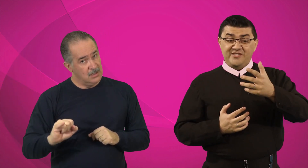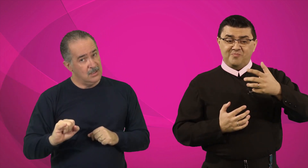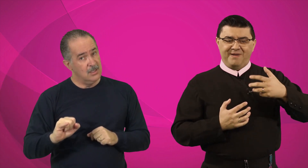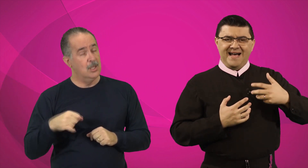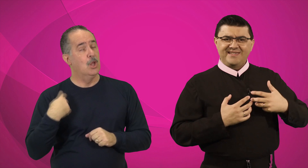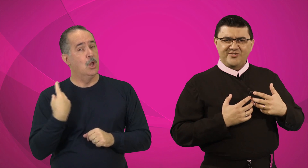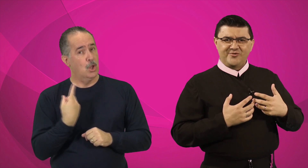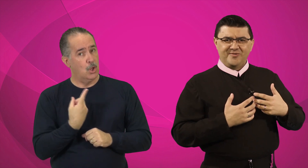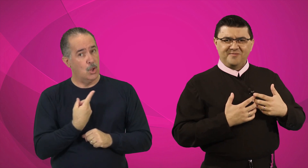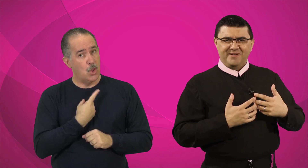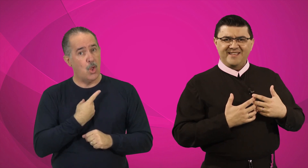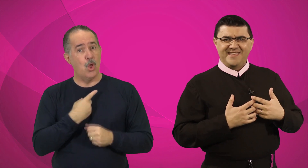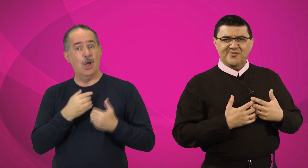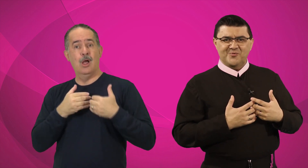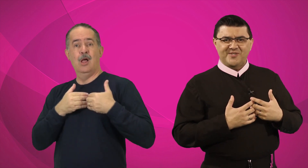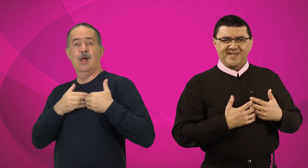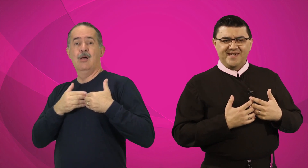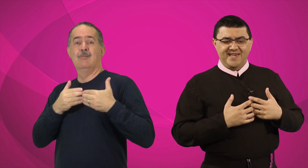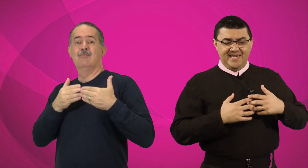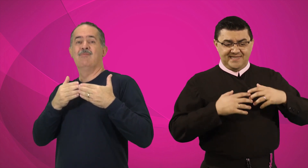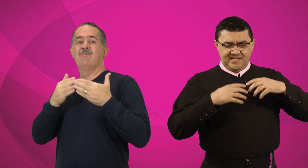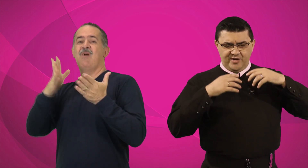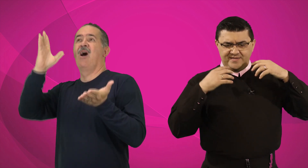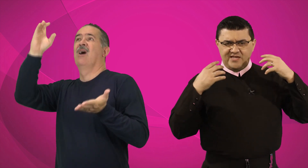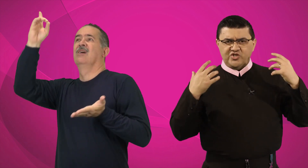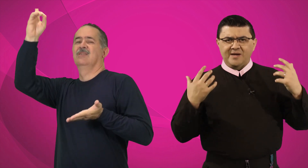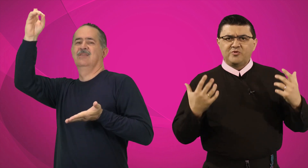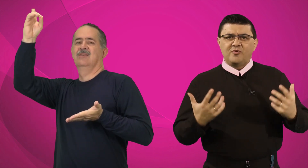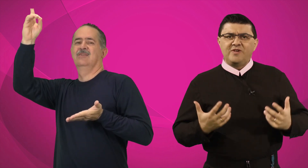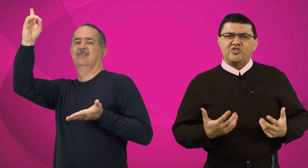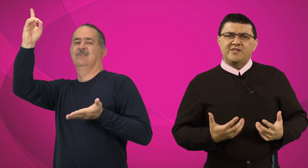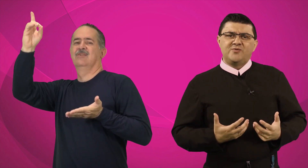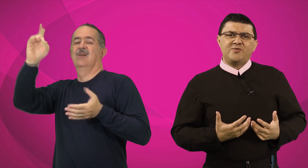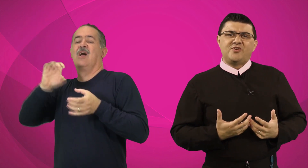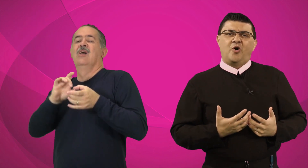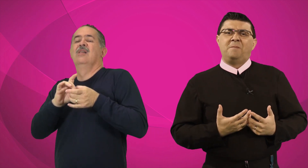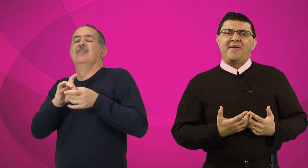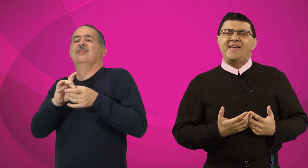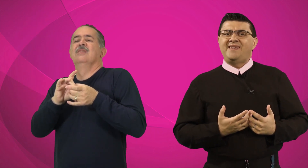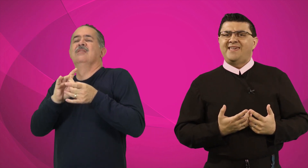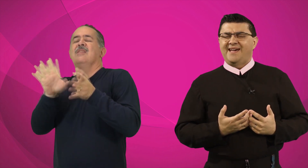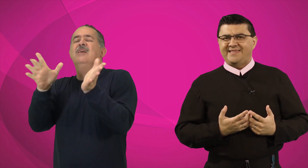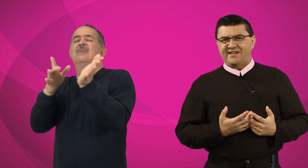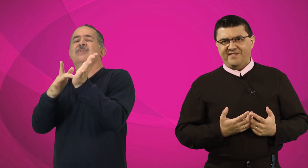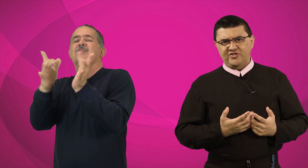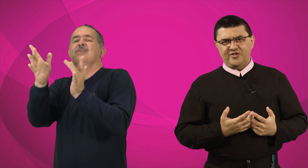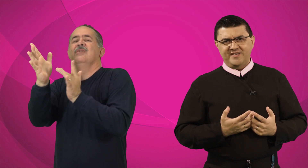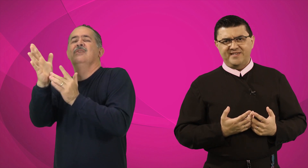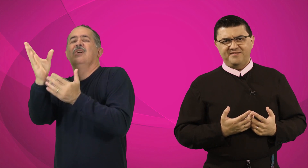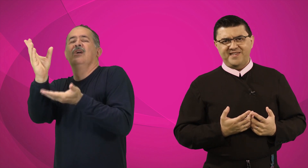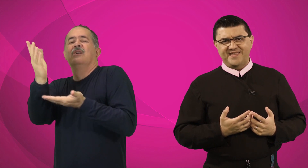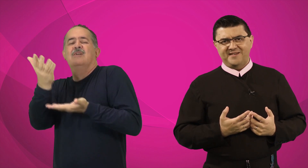espaço para Deus, se nós deixamos com que Jesus opere através de nossa vida.